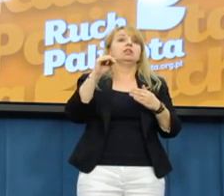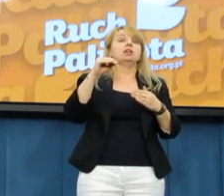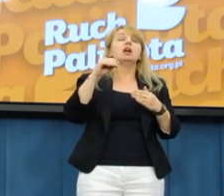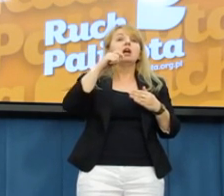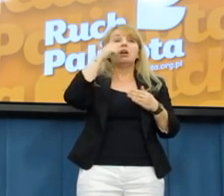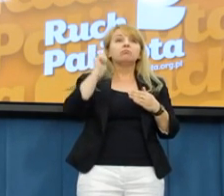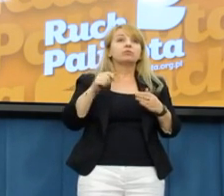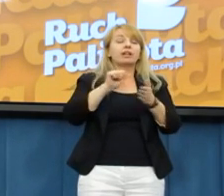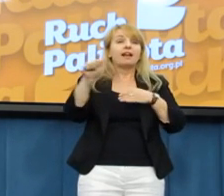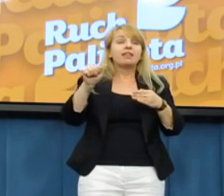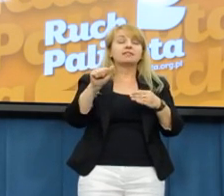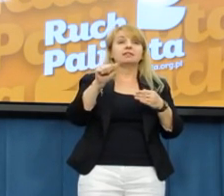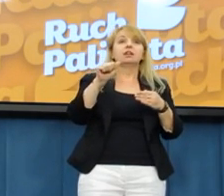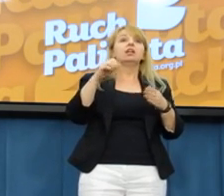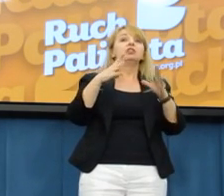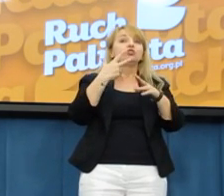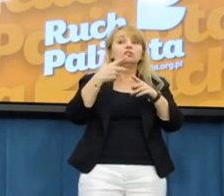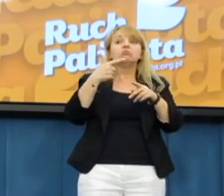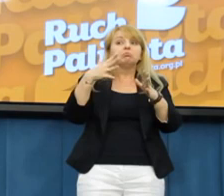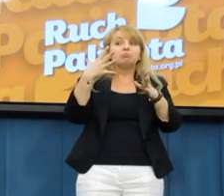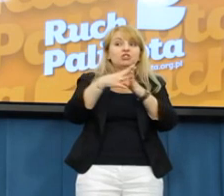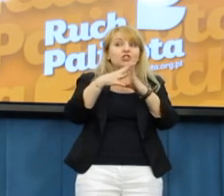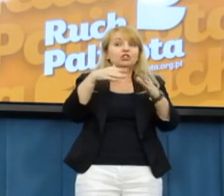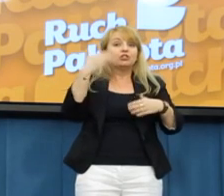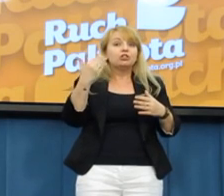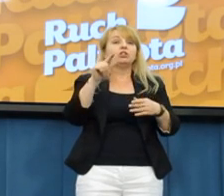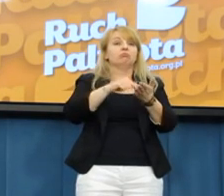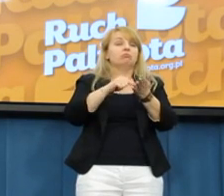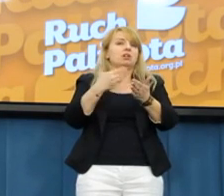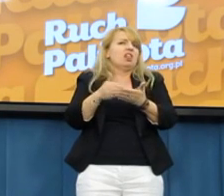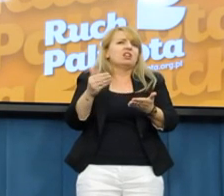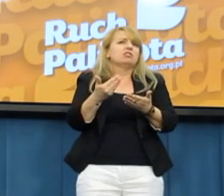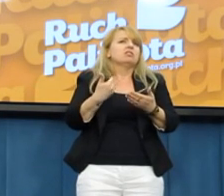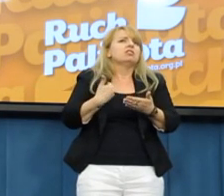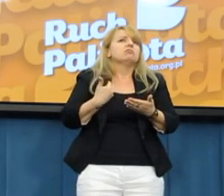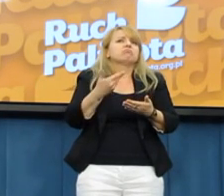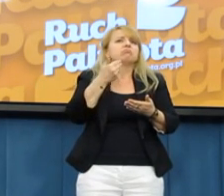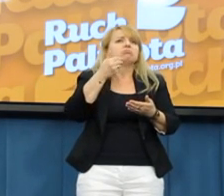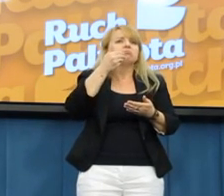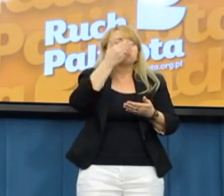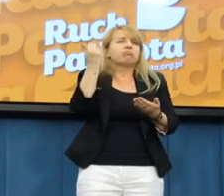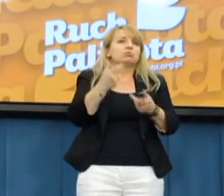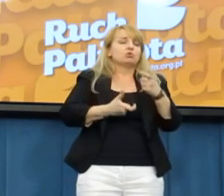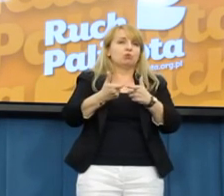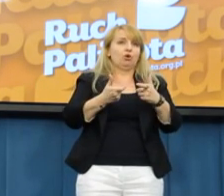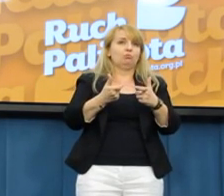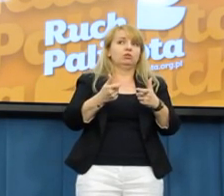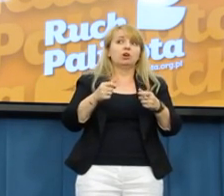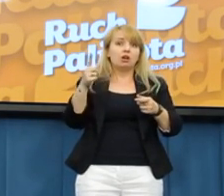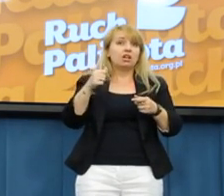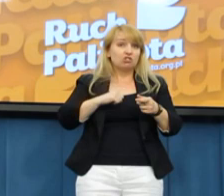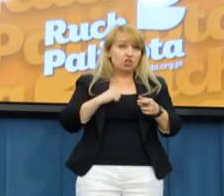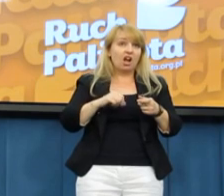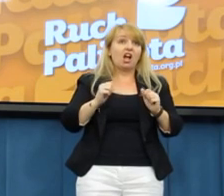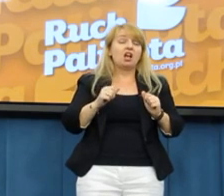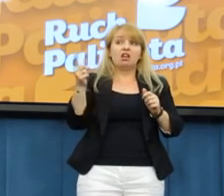dlaczego polski urzędnik ma opróbować ponad pół roku na to, żeby zbadać papiery, zbadać dokumenty, a przez ten czas firmy bankrutują. I tak jak powiedziałem, przypadek